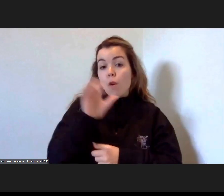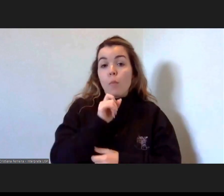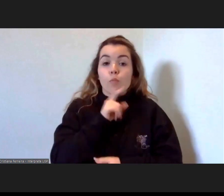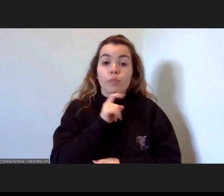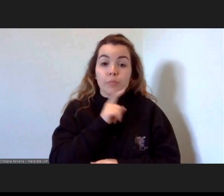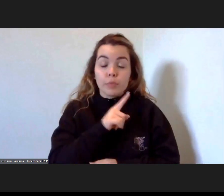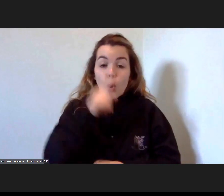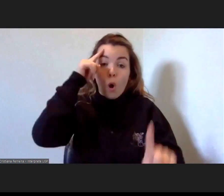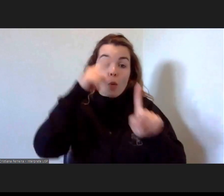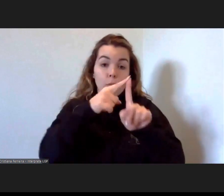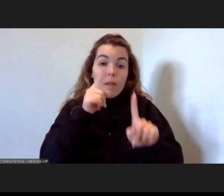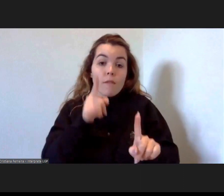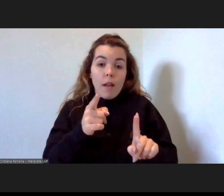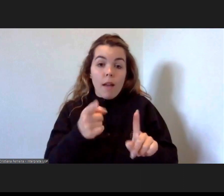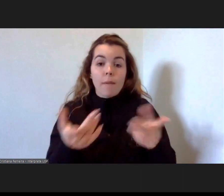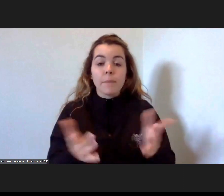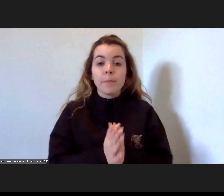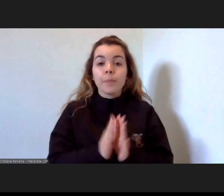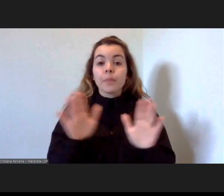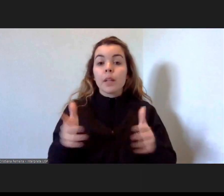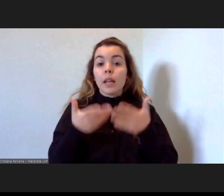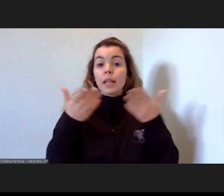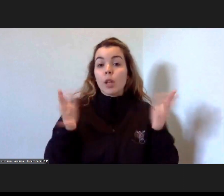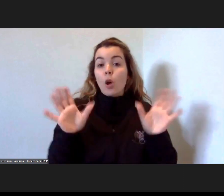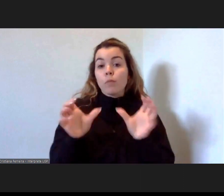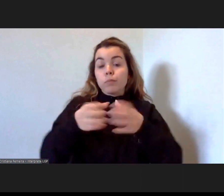que pretendemos portanto a nossa equipa